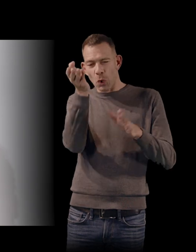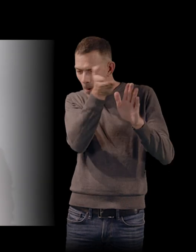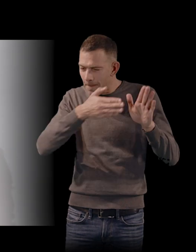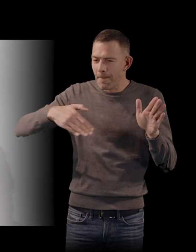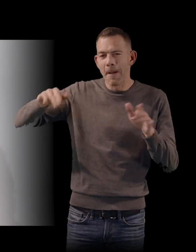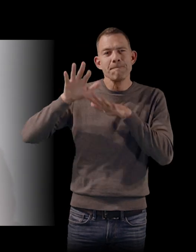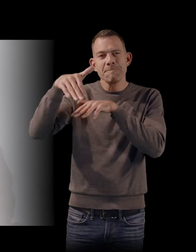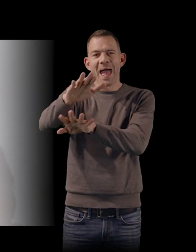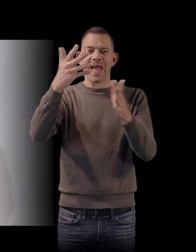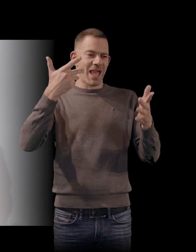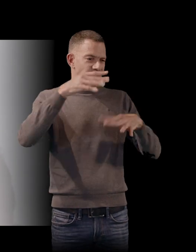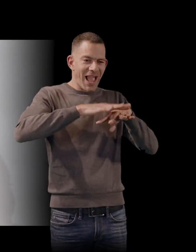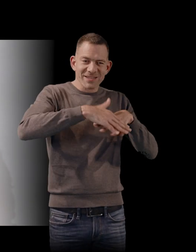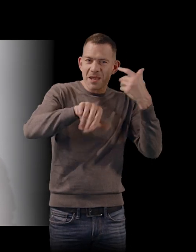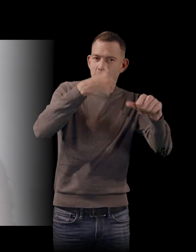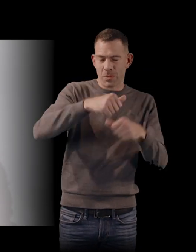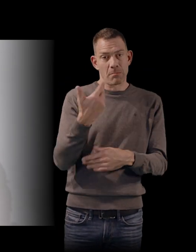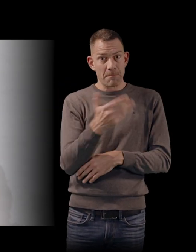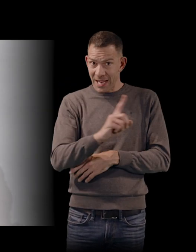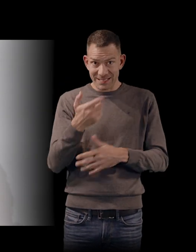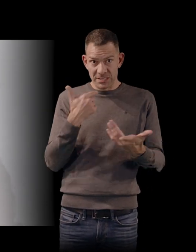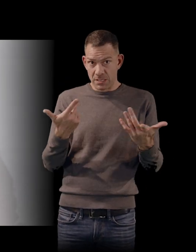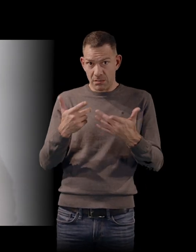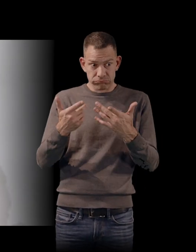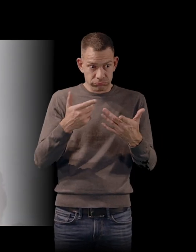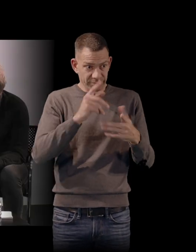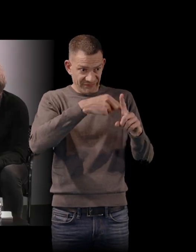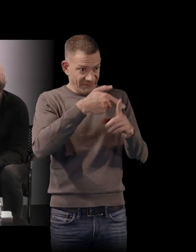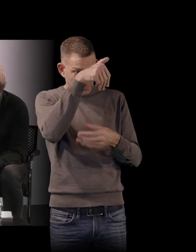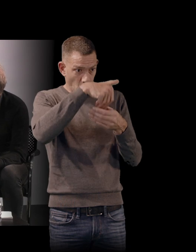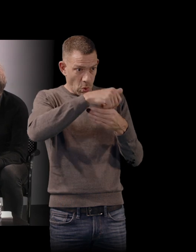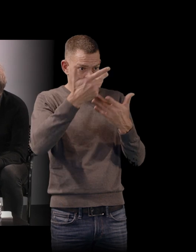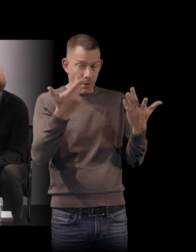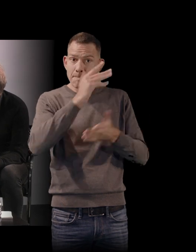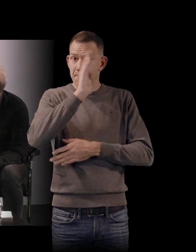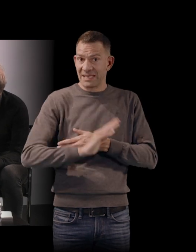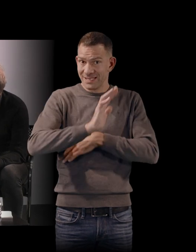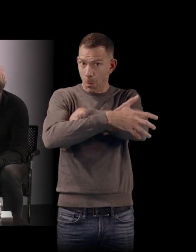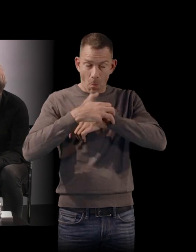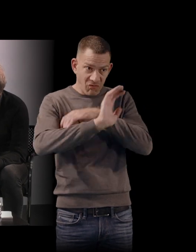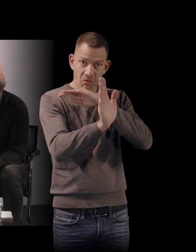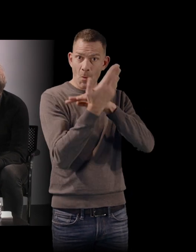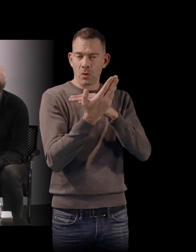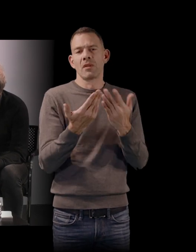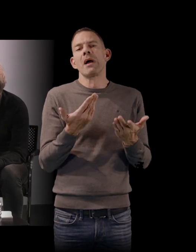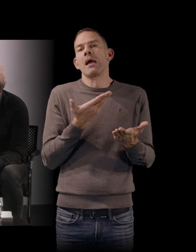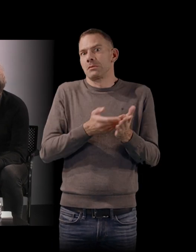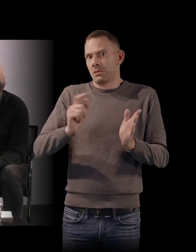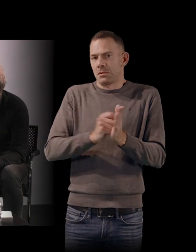Il cherche vraiment à ne montrer que le Brésil pauvre. Et c'est vrai que c'est quelque chose, je pense, qui a été audacieux à l'époque dans